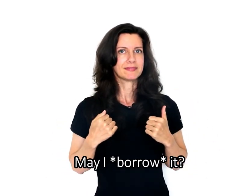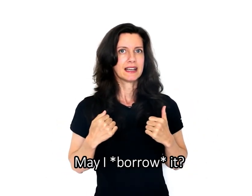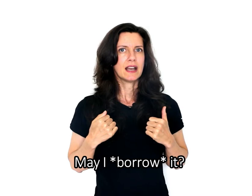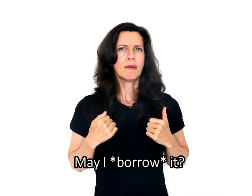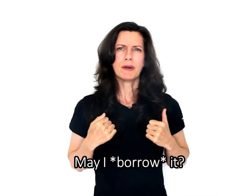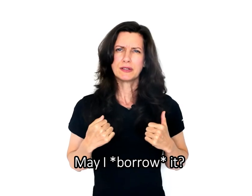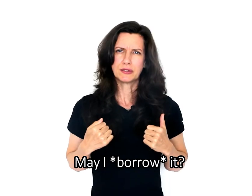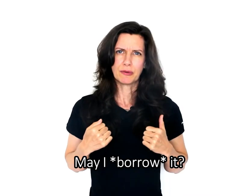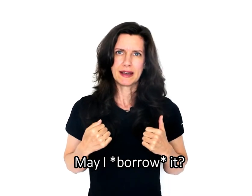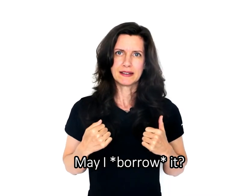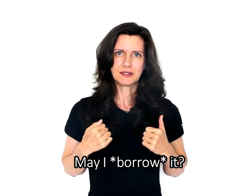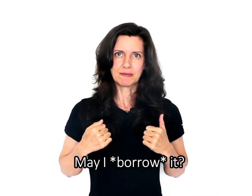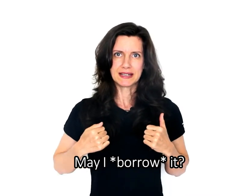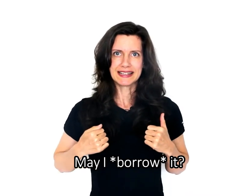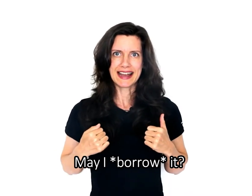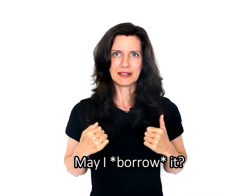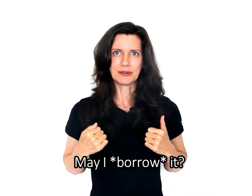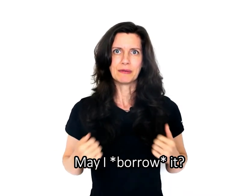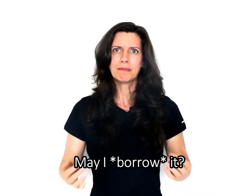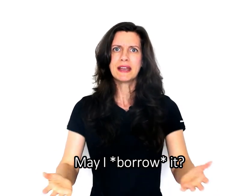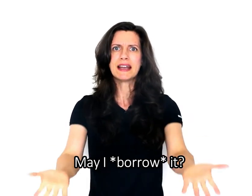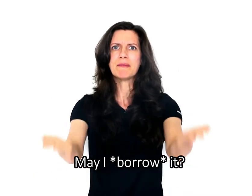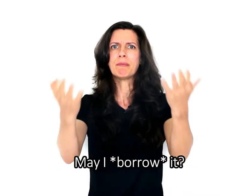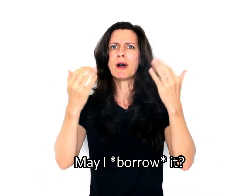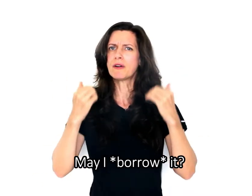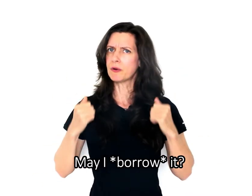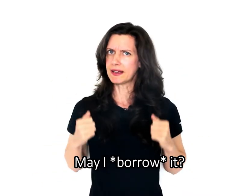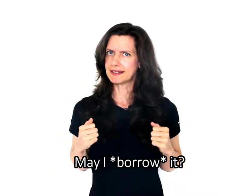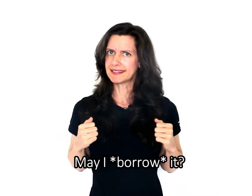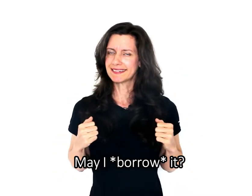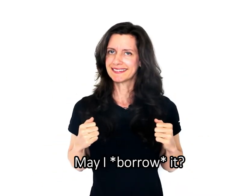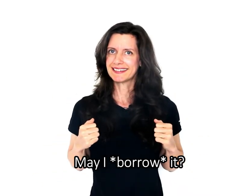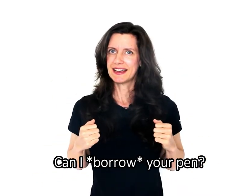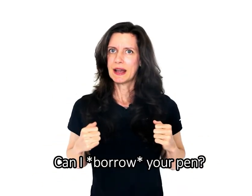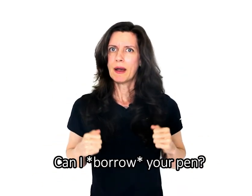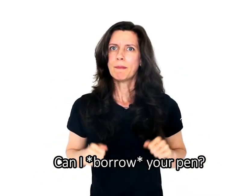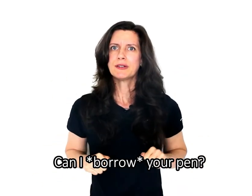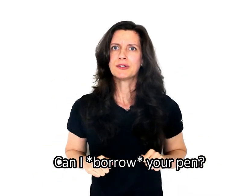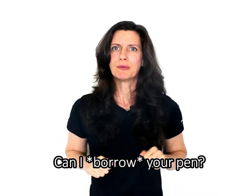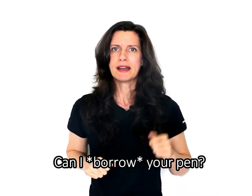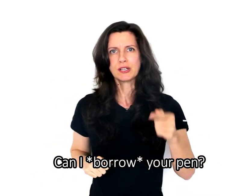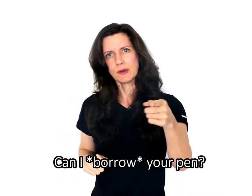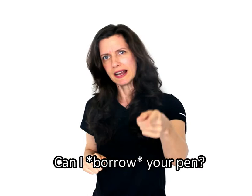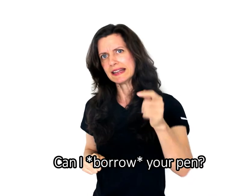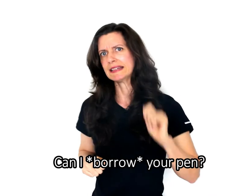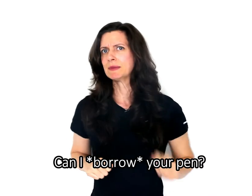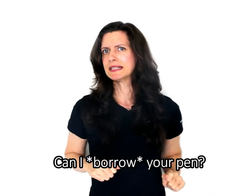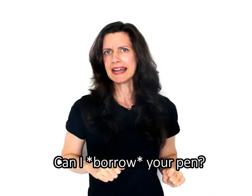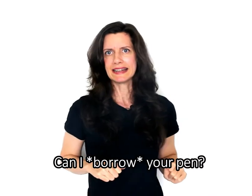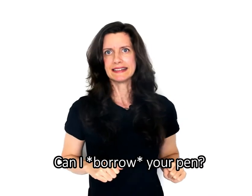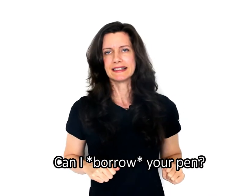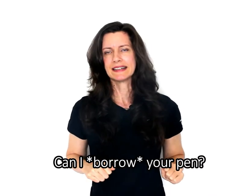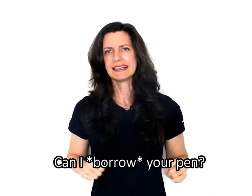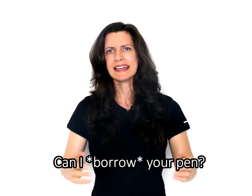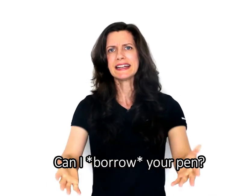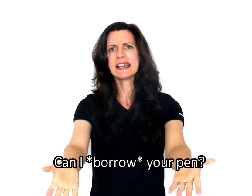Posso tomar isto emprestado? May I borrow it? Posso tomar sua caneta emprestada? Can I